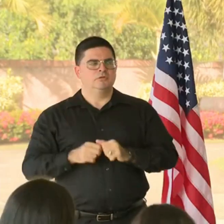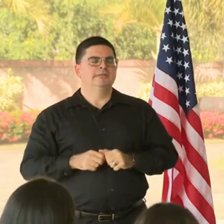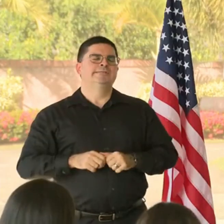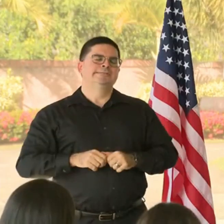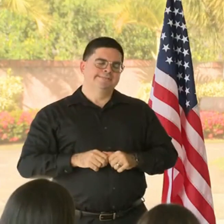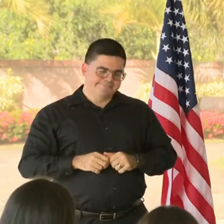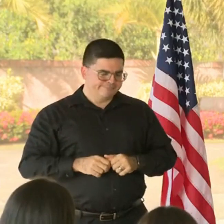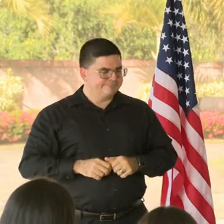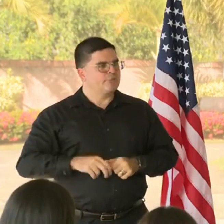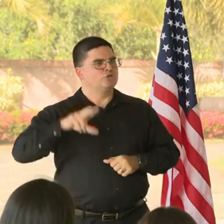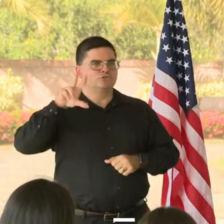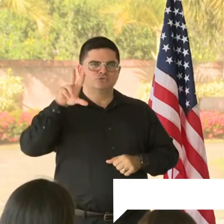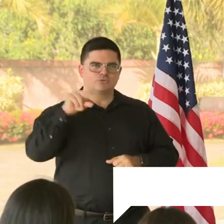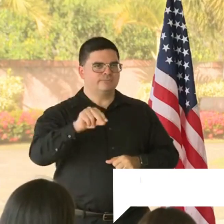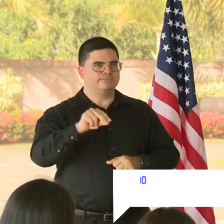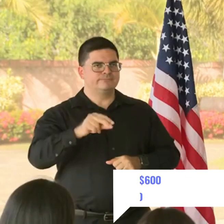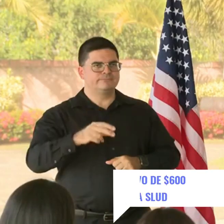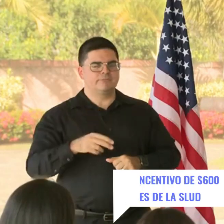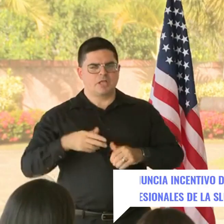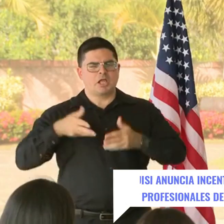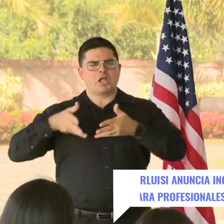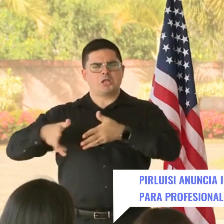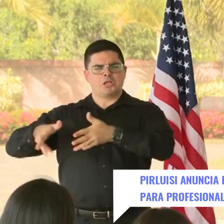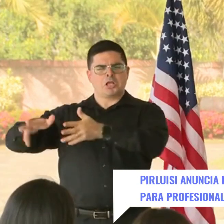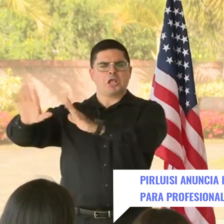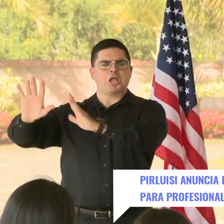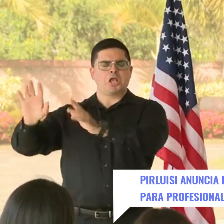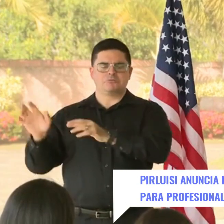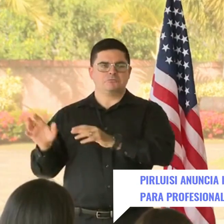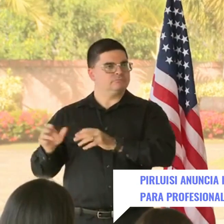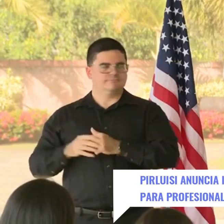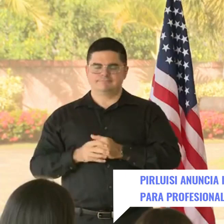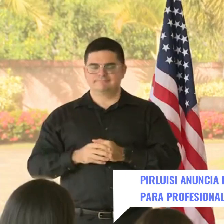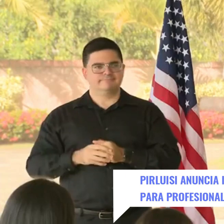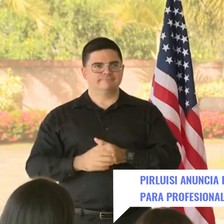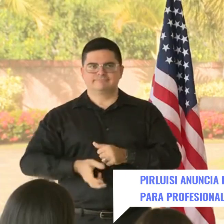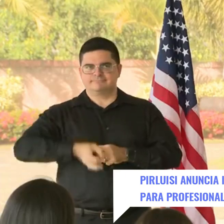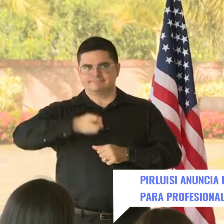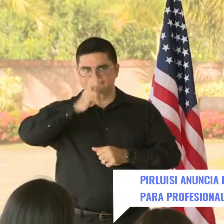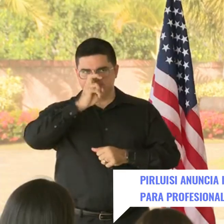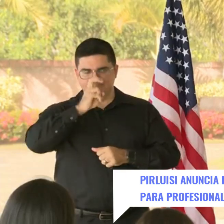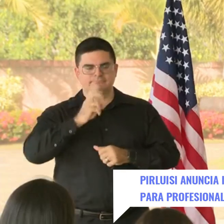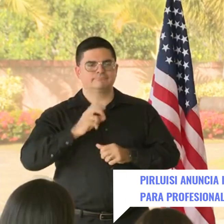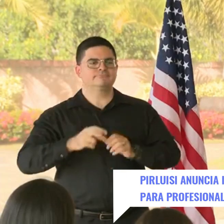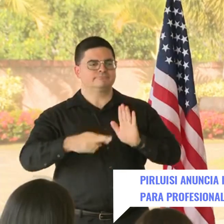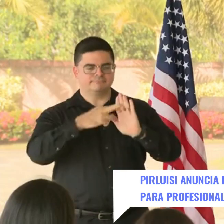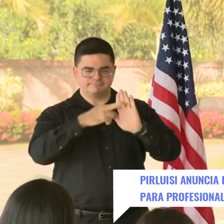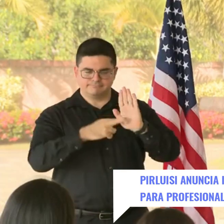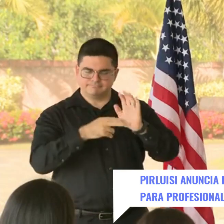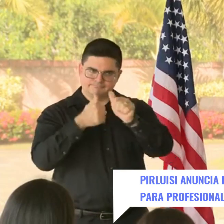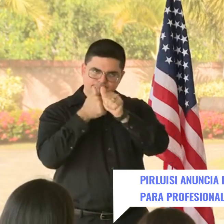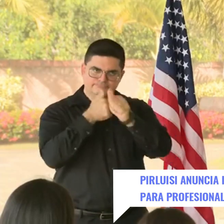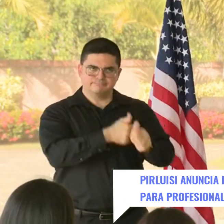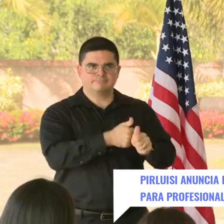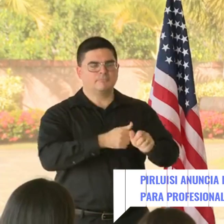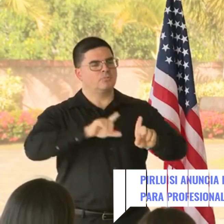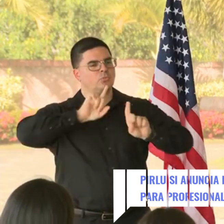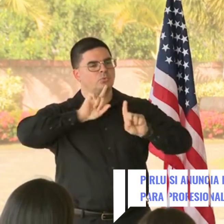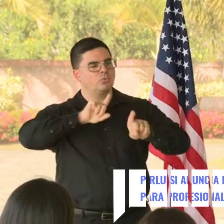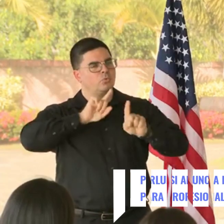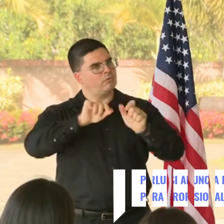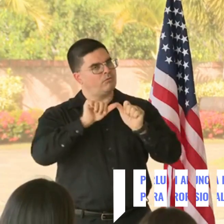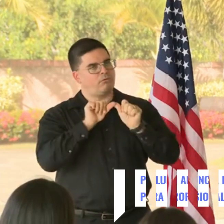empleados que trabajan a tiempo completo como contratistas de los hospitales que cumplan con un mínimo de horas trabajadas